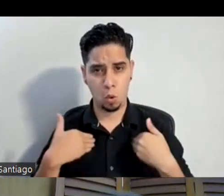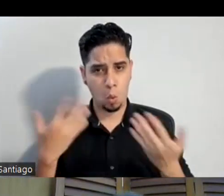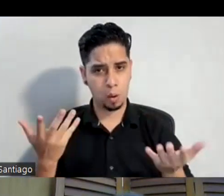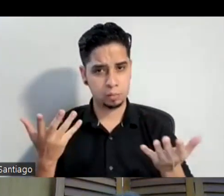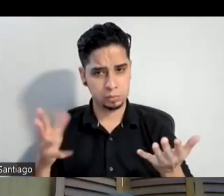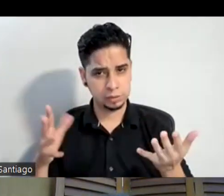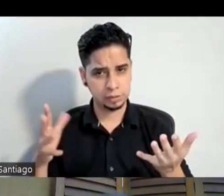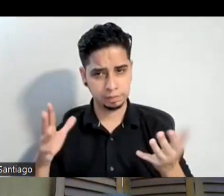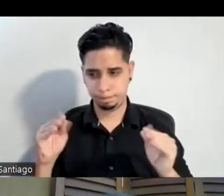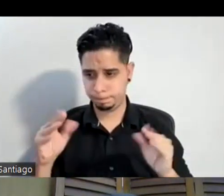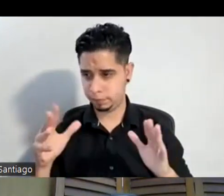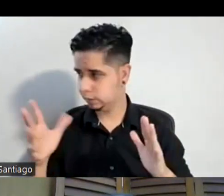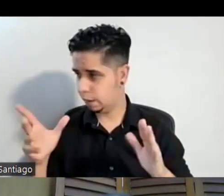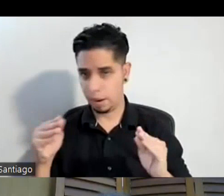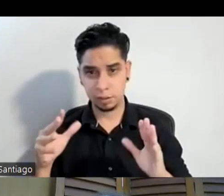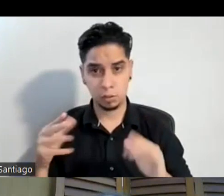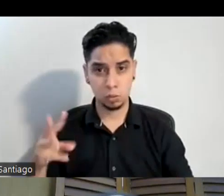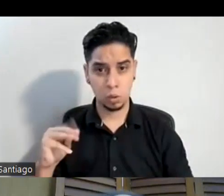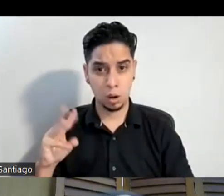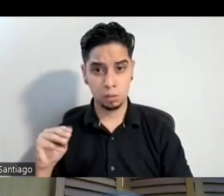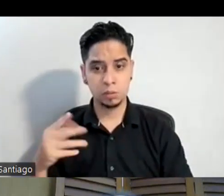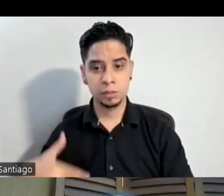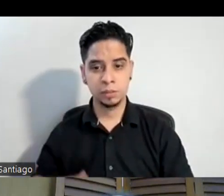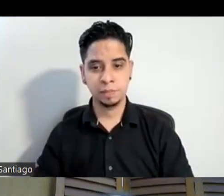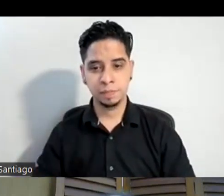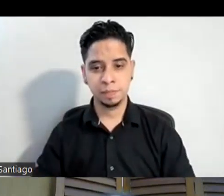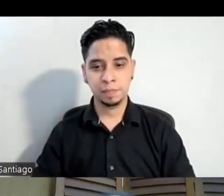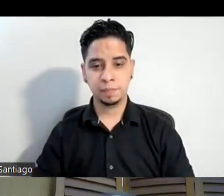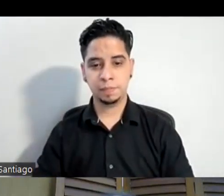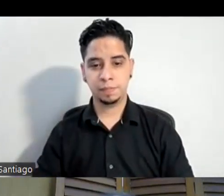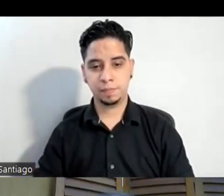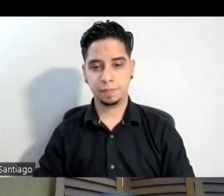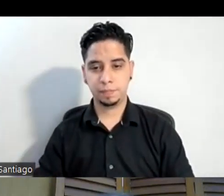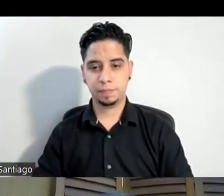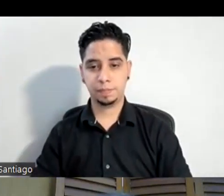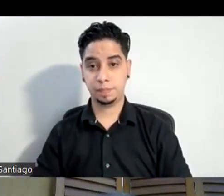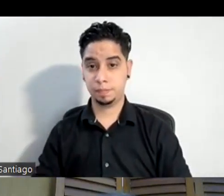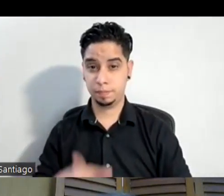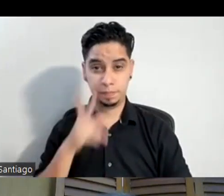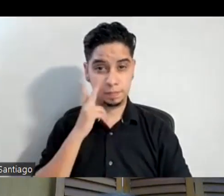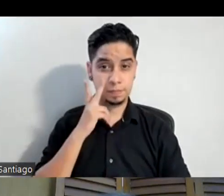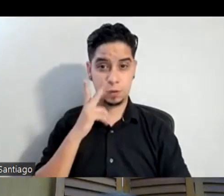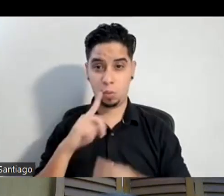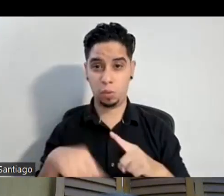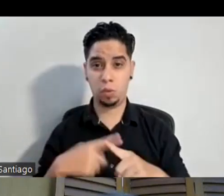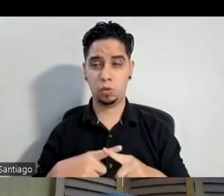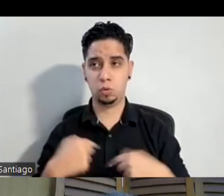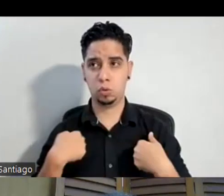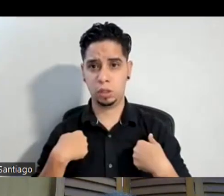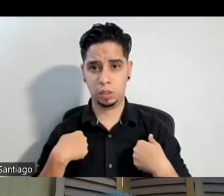adiós ella es maestra adiós ah ok ya llegó Pues mira yo cuando tenía como 16 años más